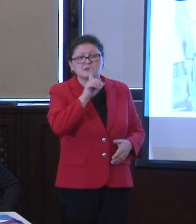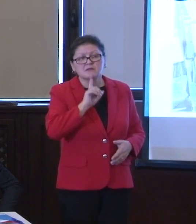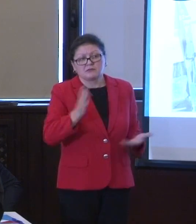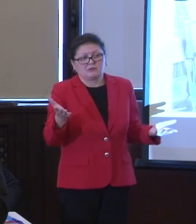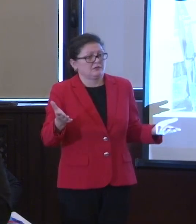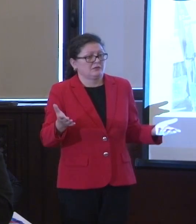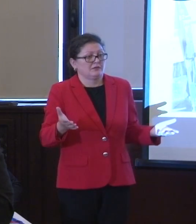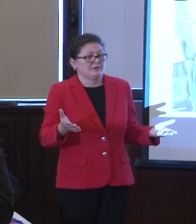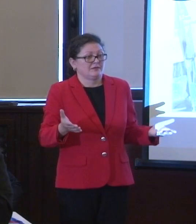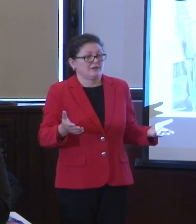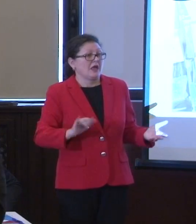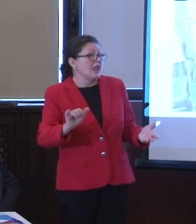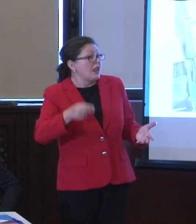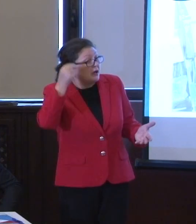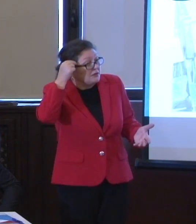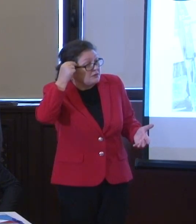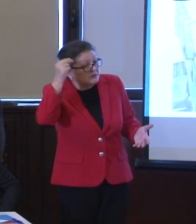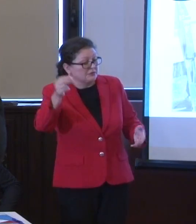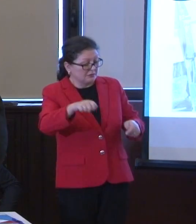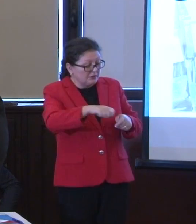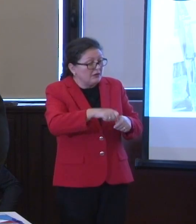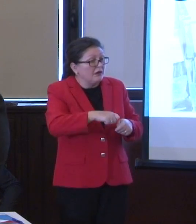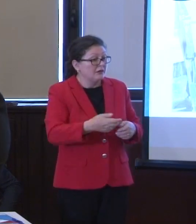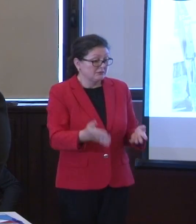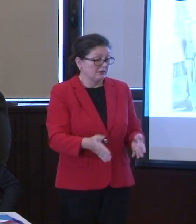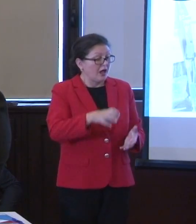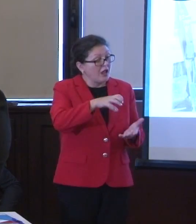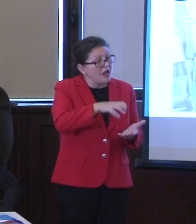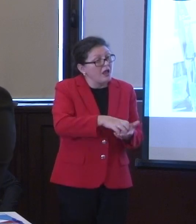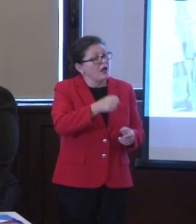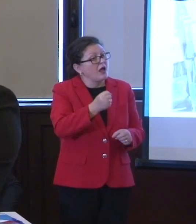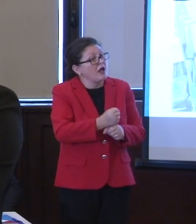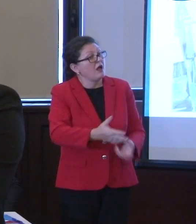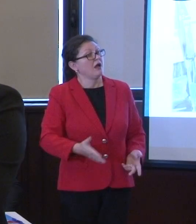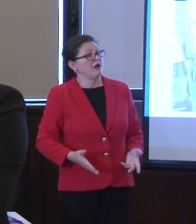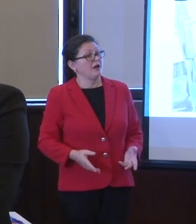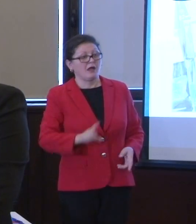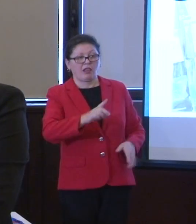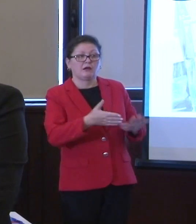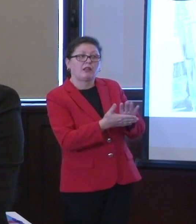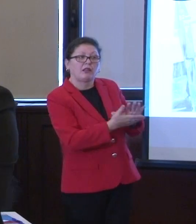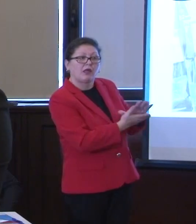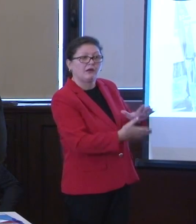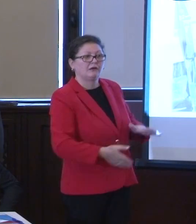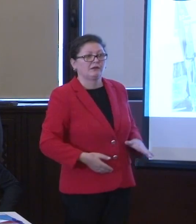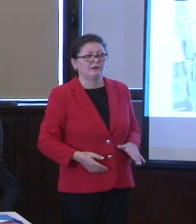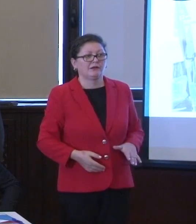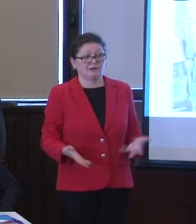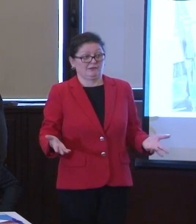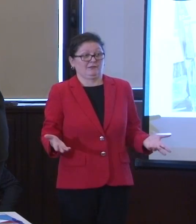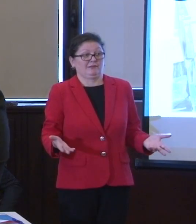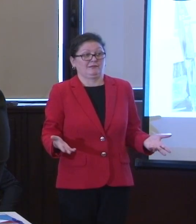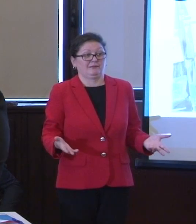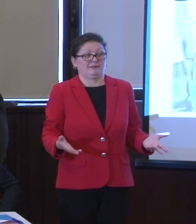Și e un act drept. Pentru că el vine acolo pe banii noștri. Cum și eu, la Senat, lucrez pe banii dumneavoastră.